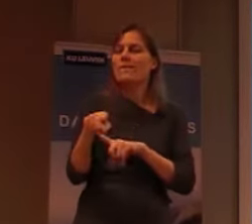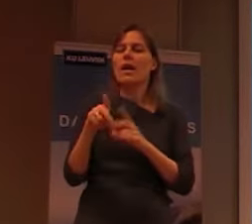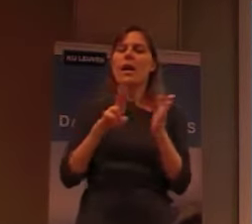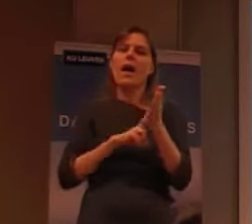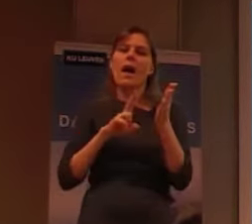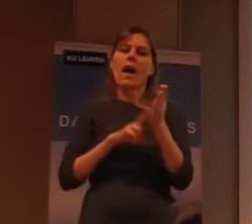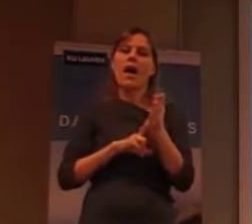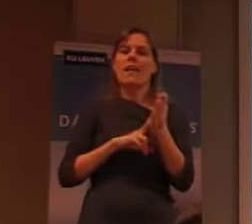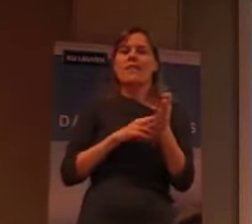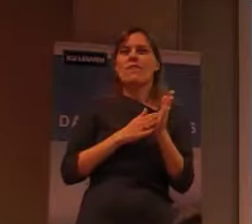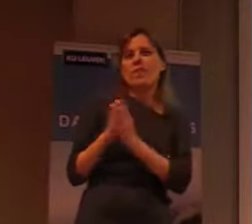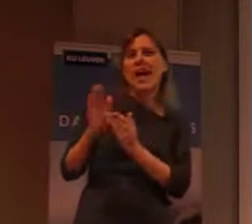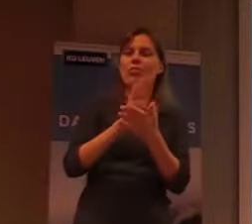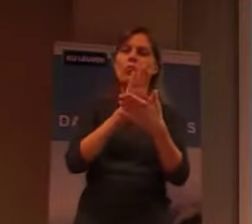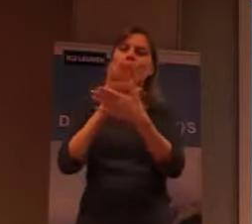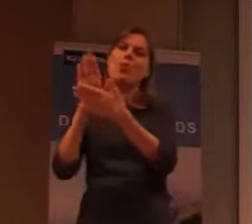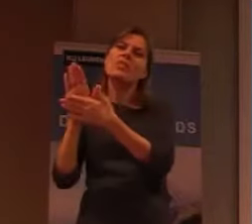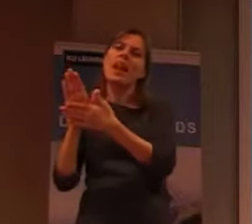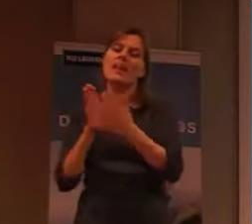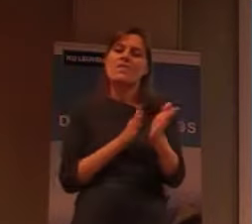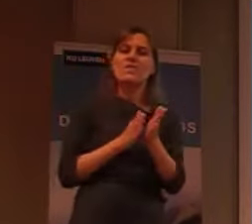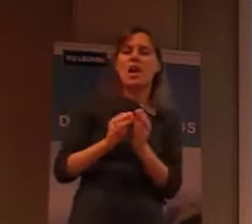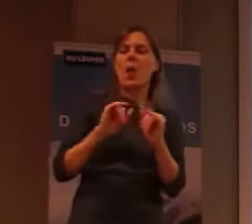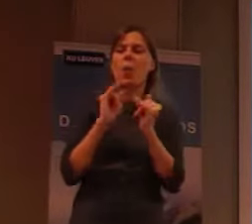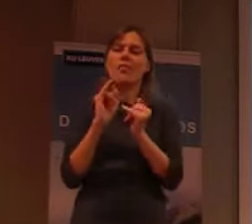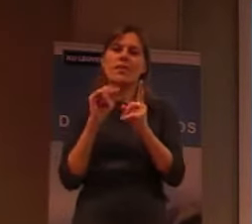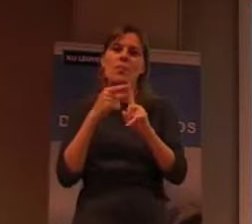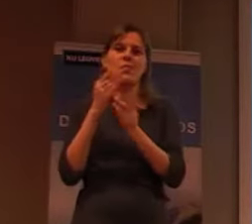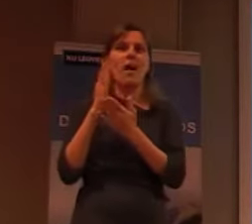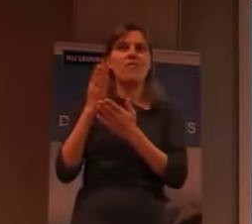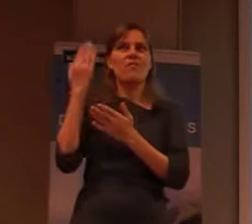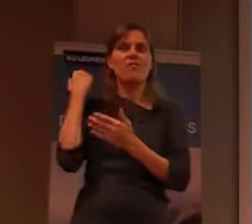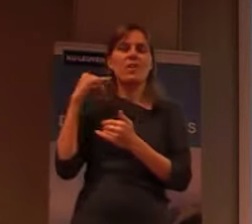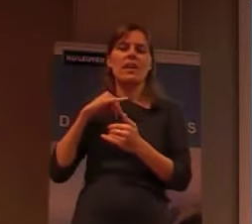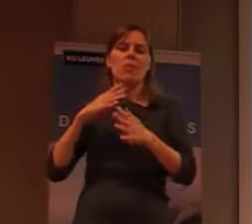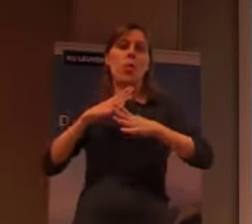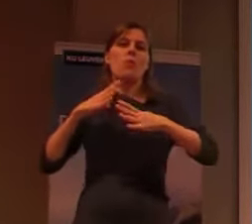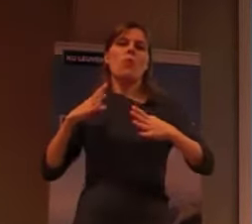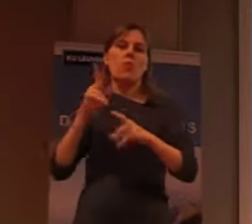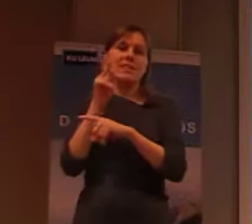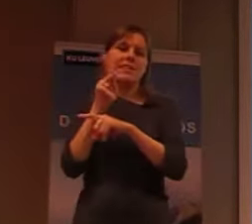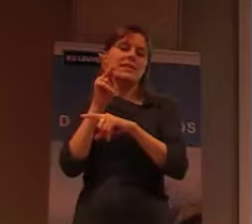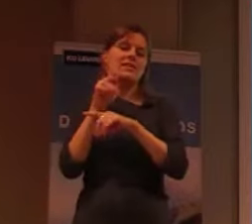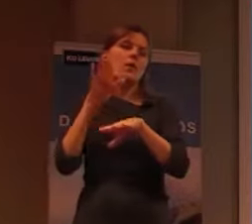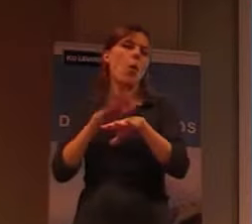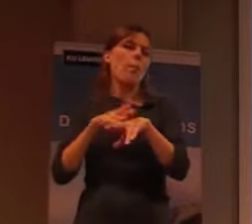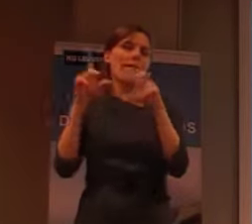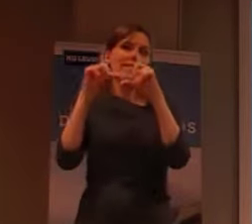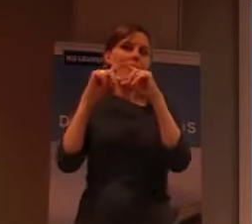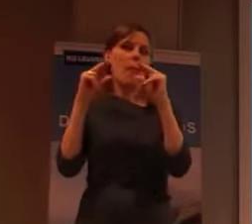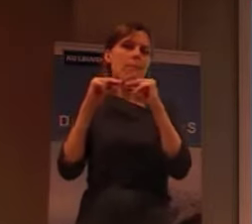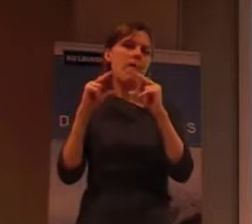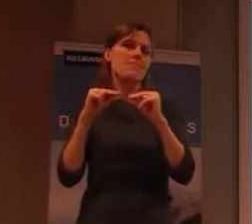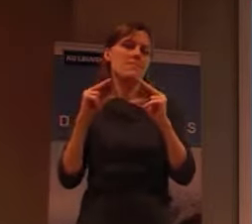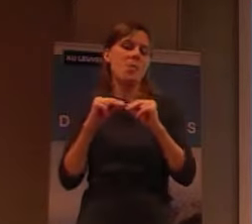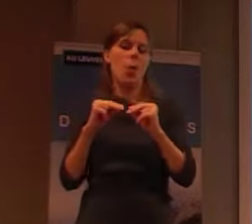tentoonstelling, maar ook via hetgeen dat er gebeurt, dat men eigenlijk vrij grote kritiek heeft op de Japanse bezetting en de